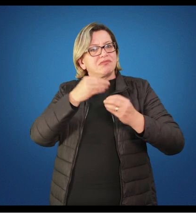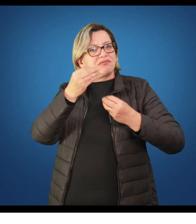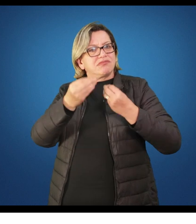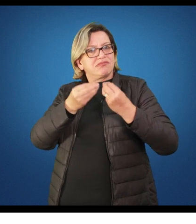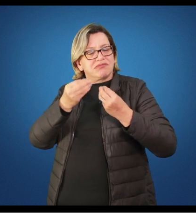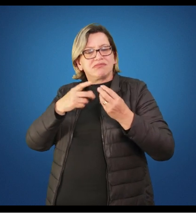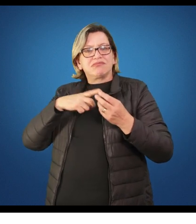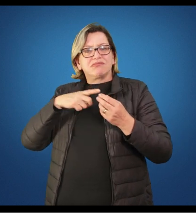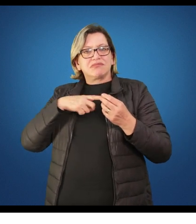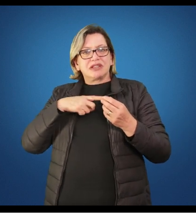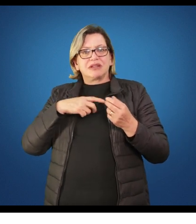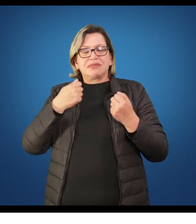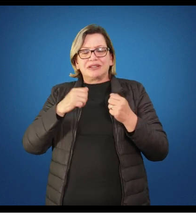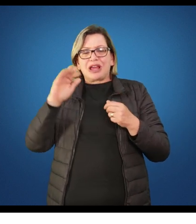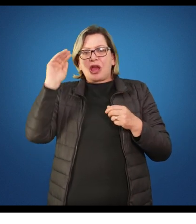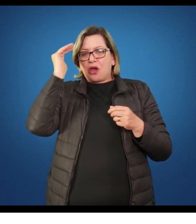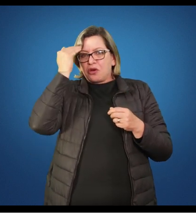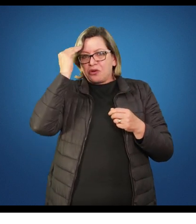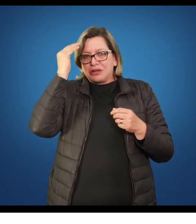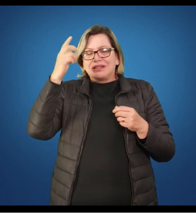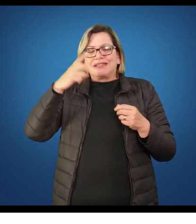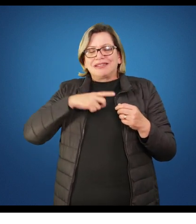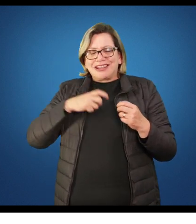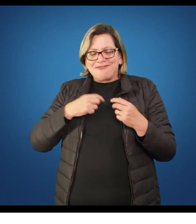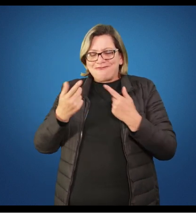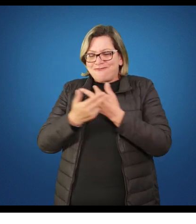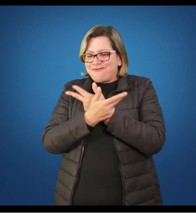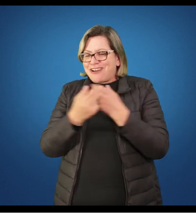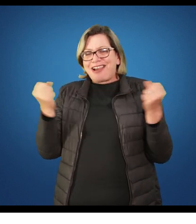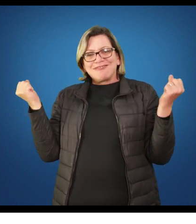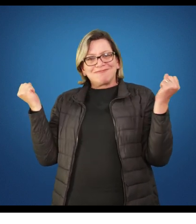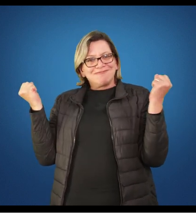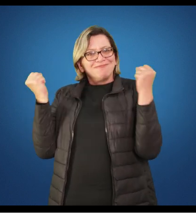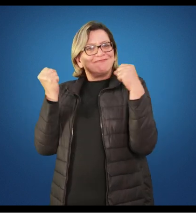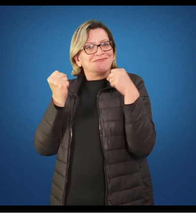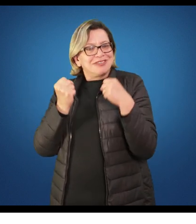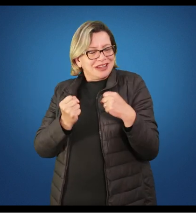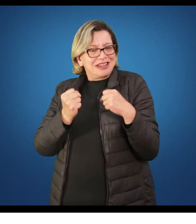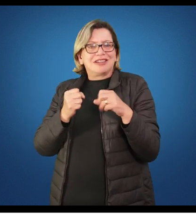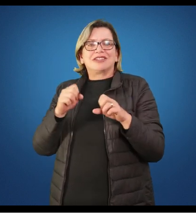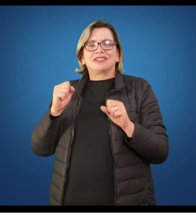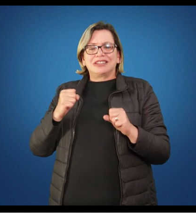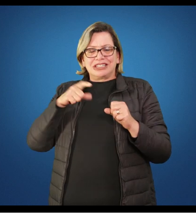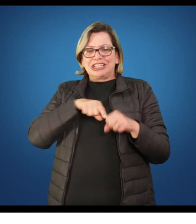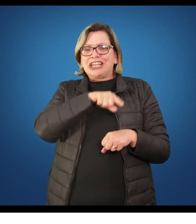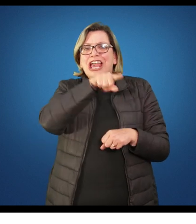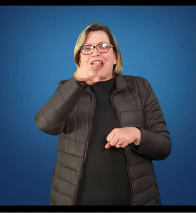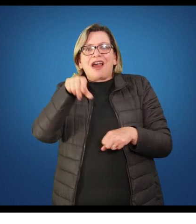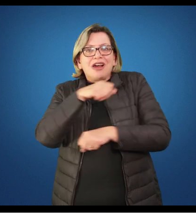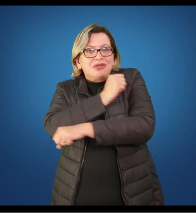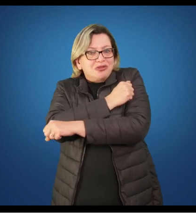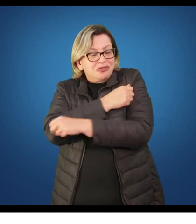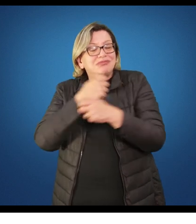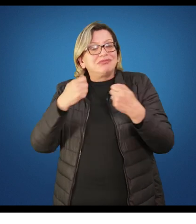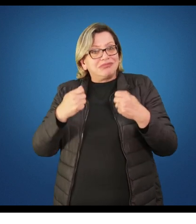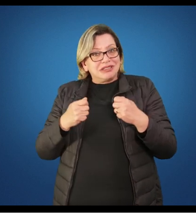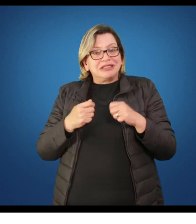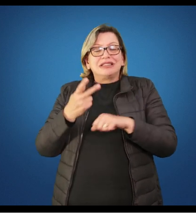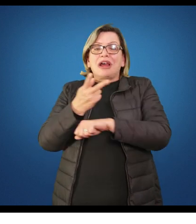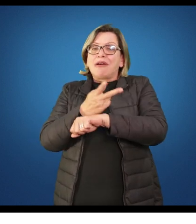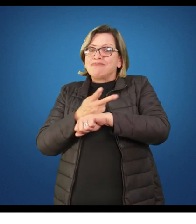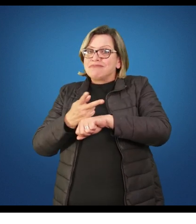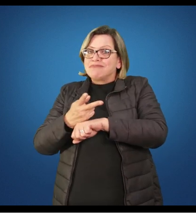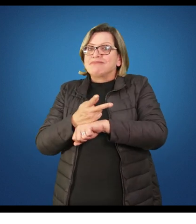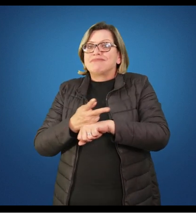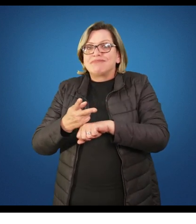compreender que existe um universo de possibilidades e que ele pode ter acesso e que ele deve também buscar